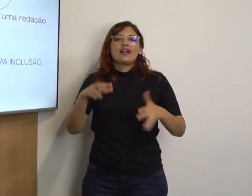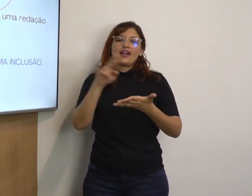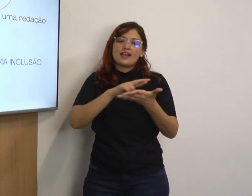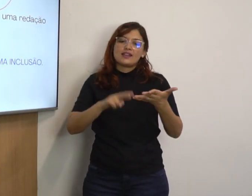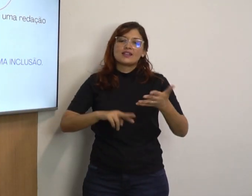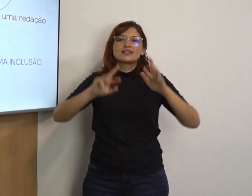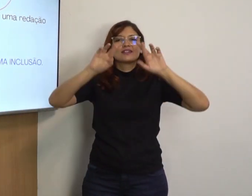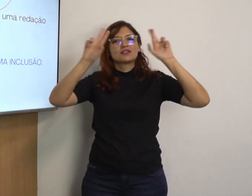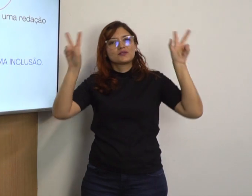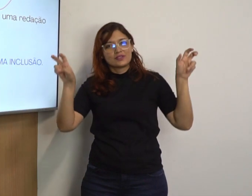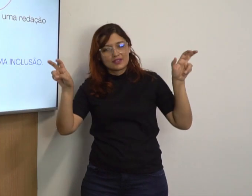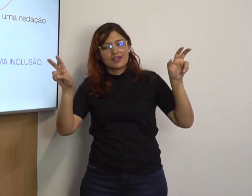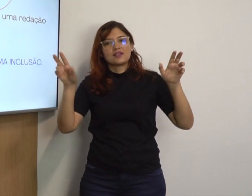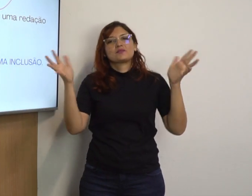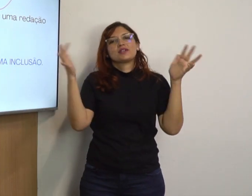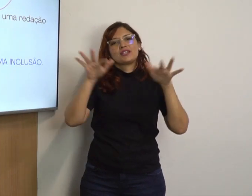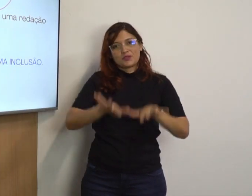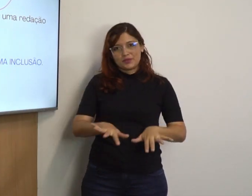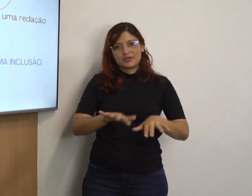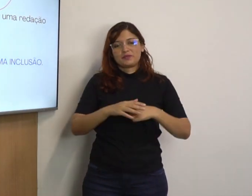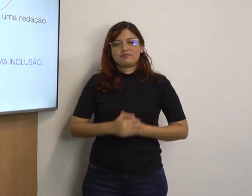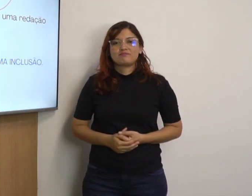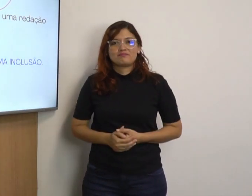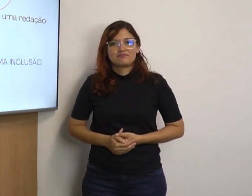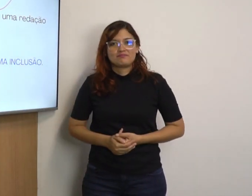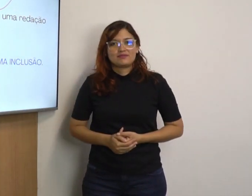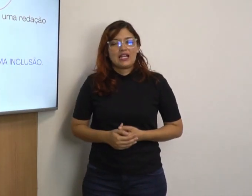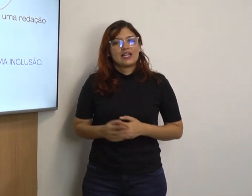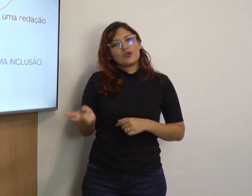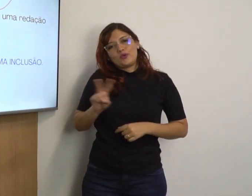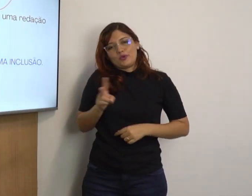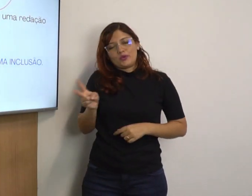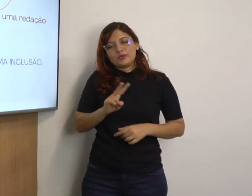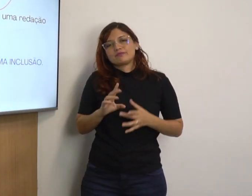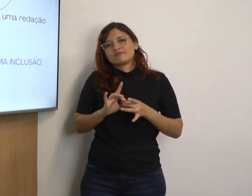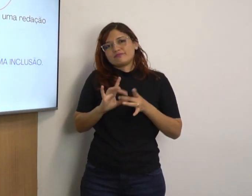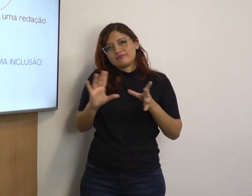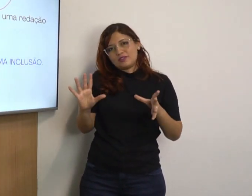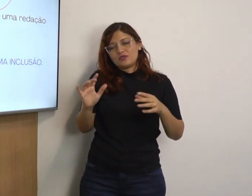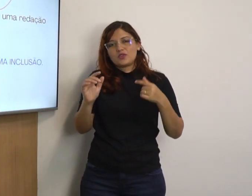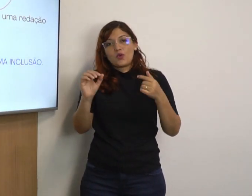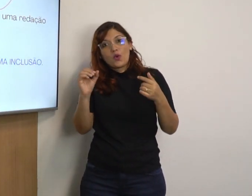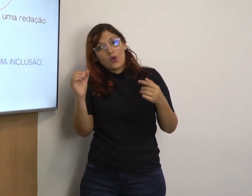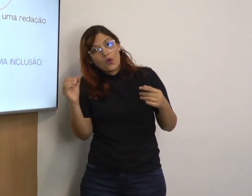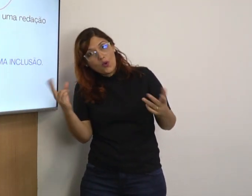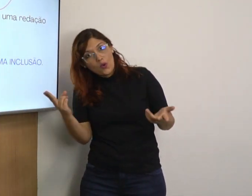redação, tema, inclusão. Qualquer um dos dois.